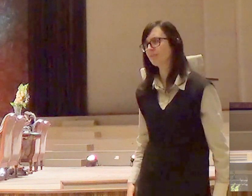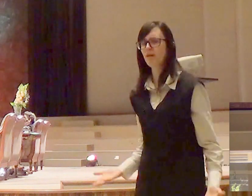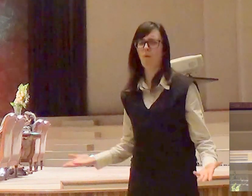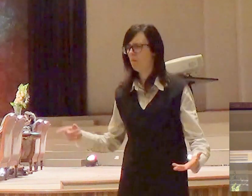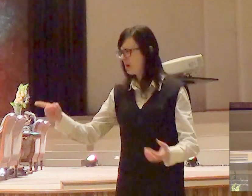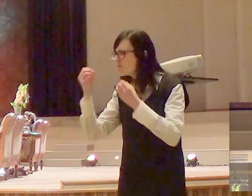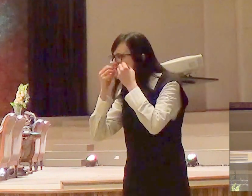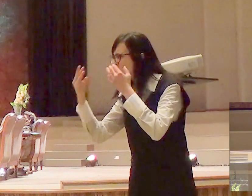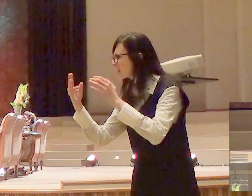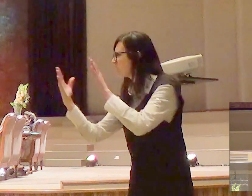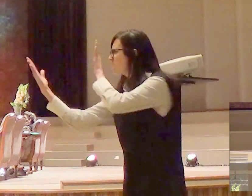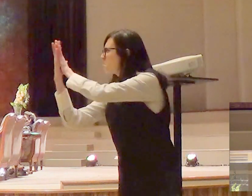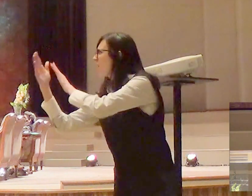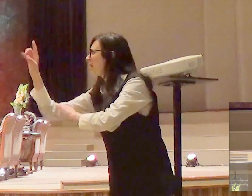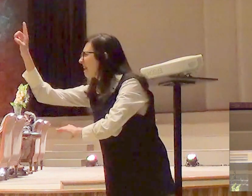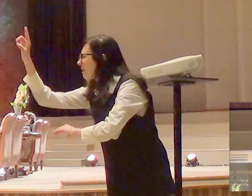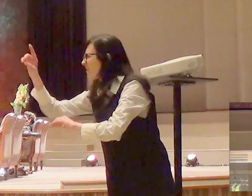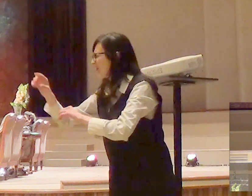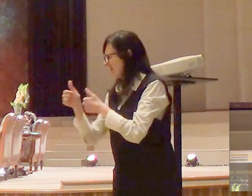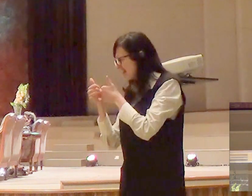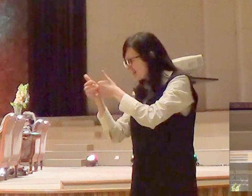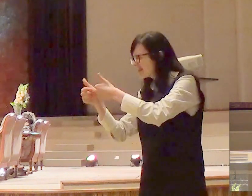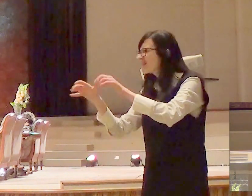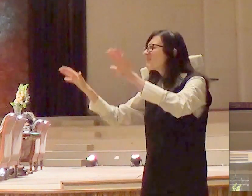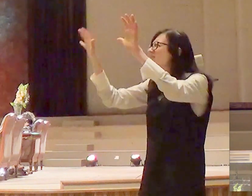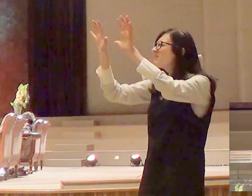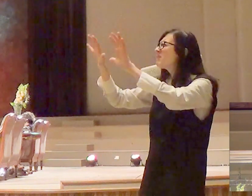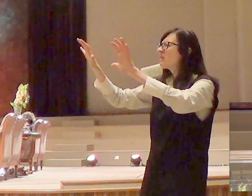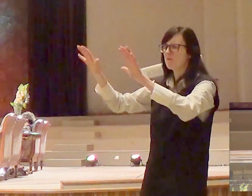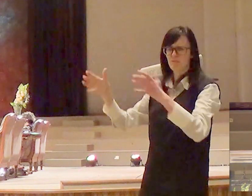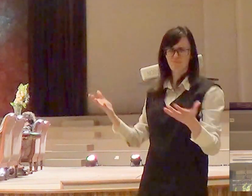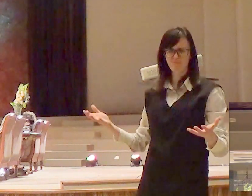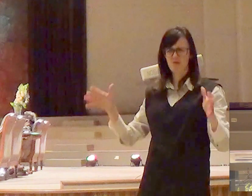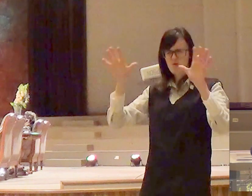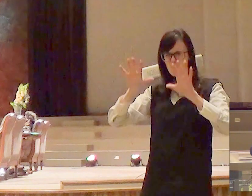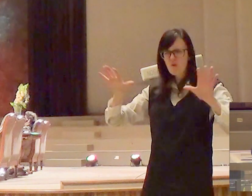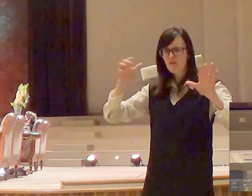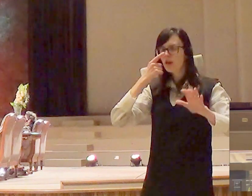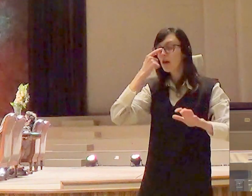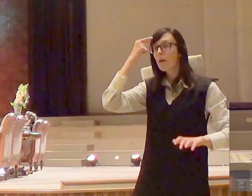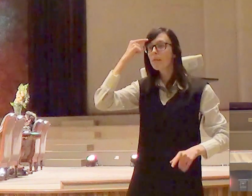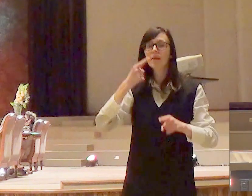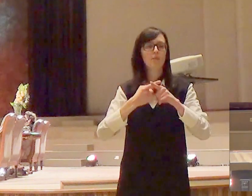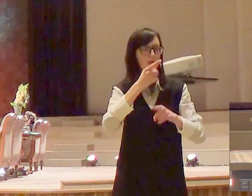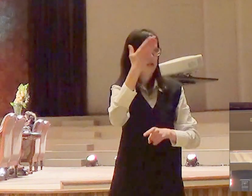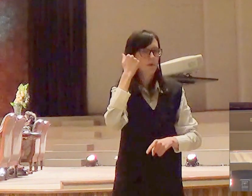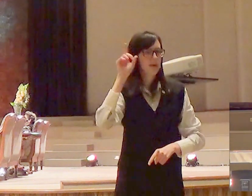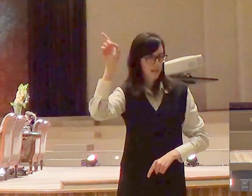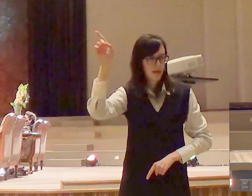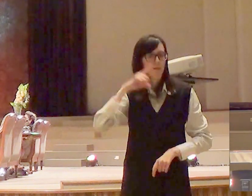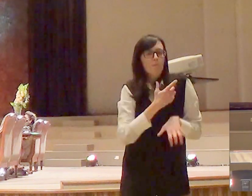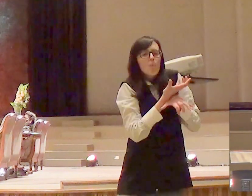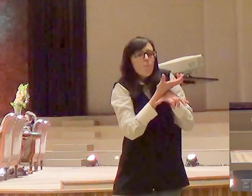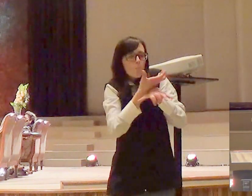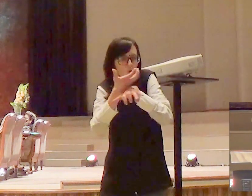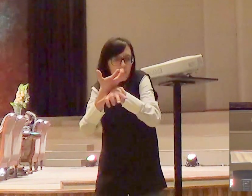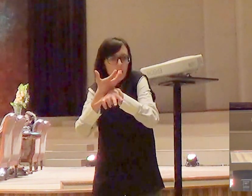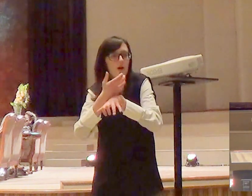dizendo que tem que seguir a nuvem. E imagina quando eles começaram a dar voltas no deserto, porque a Bíblia diz que eles deram voltas no